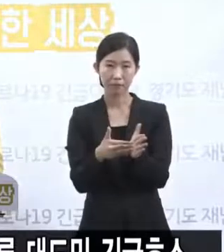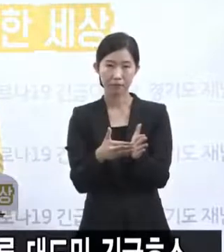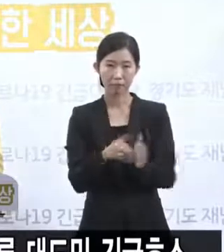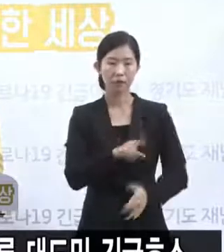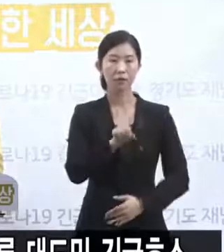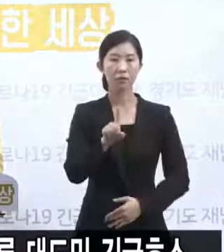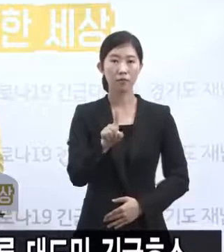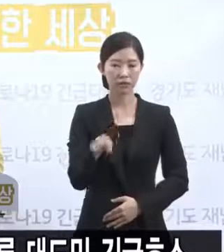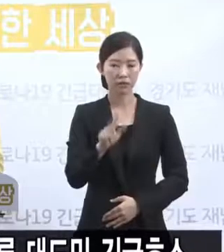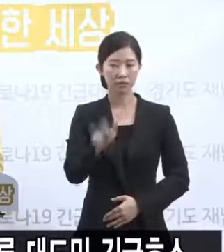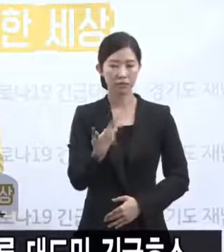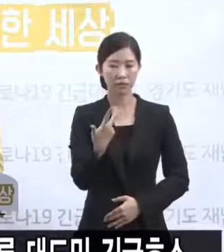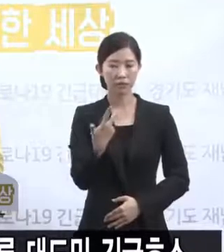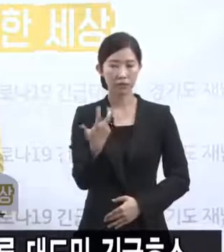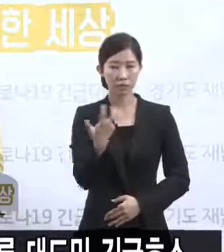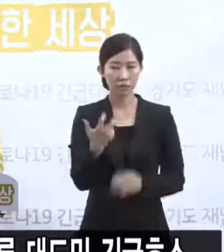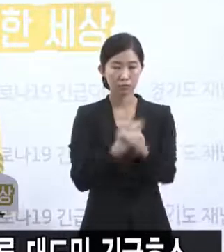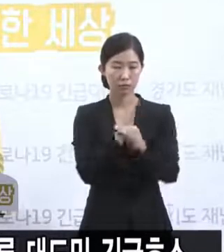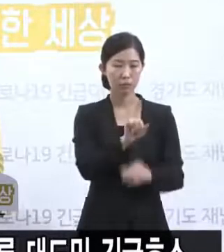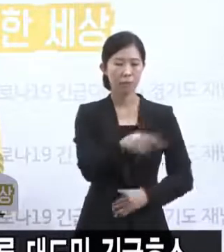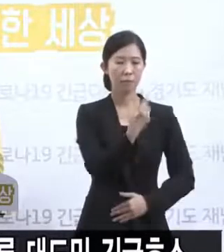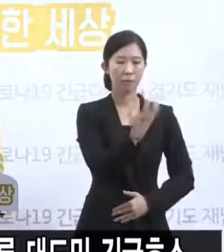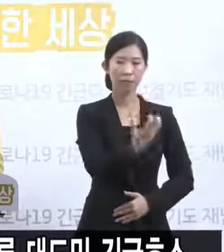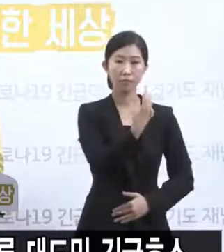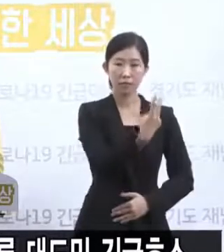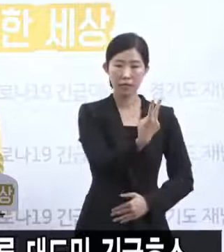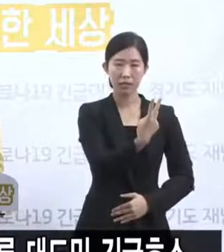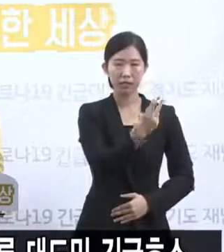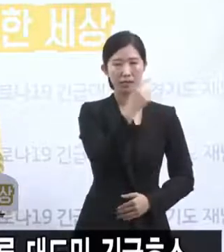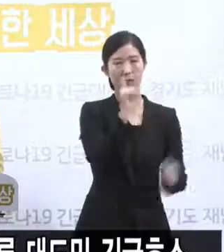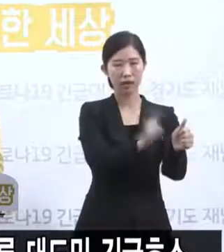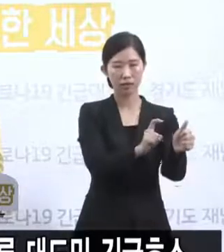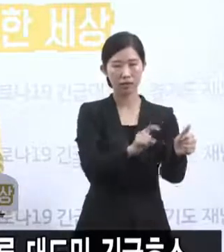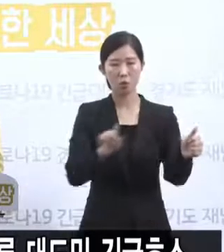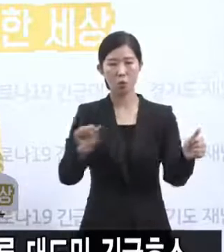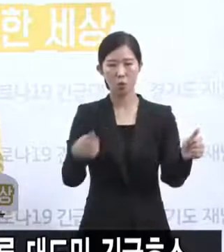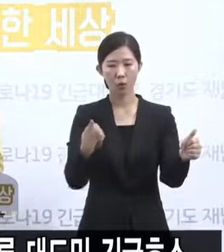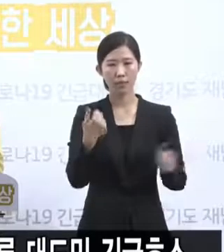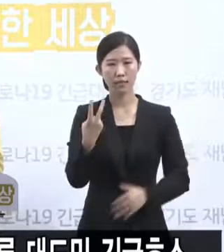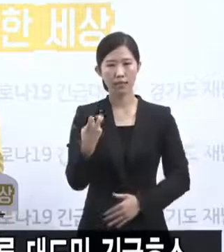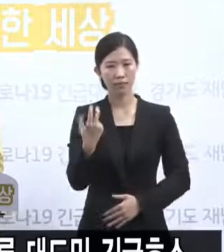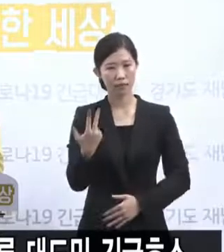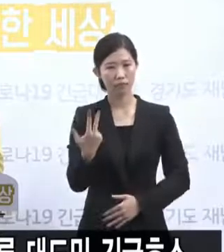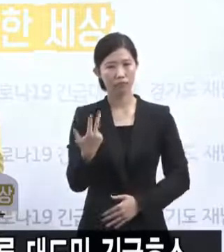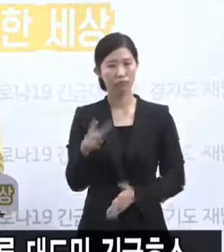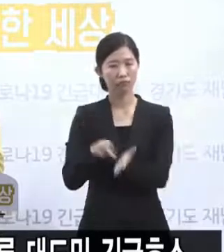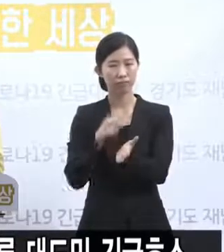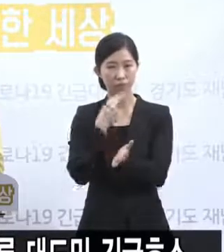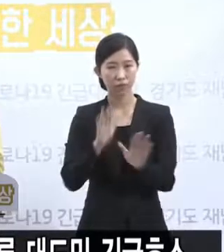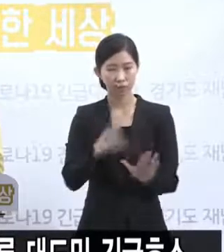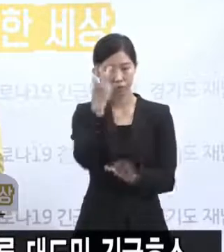182명이 양성이 나왔고 557명이 음성 현재 검사 중인 사람이